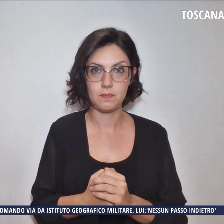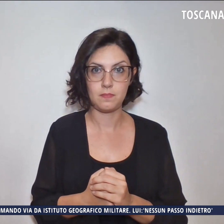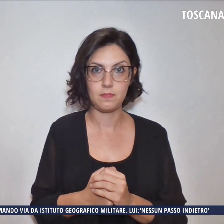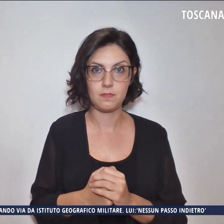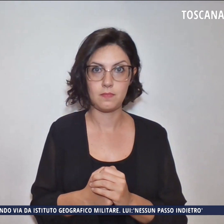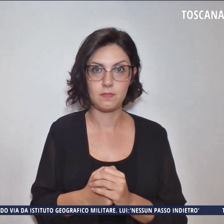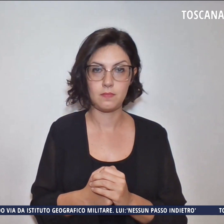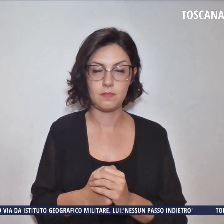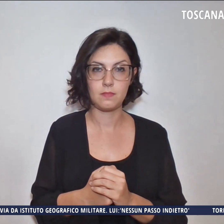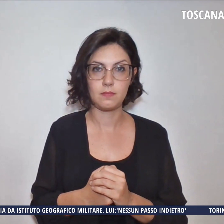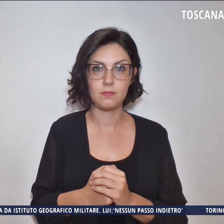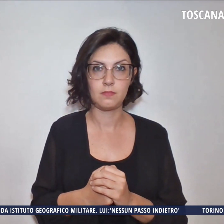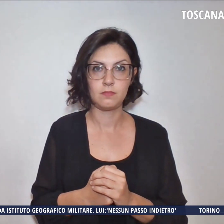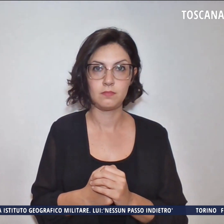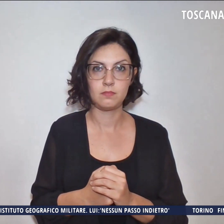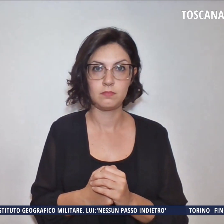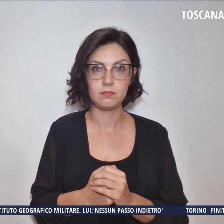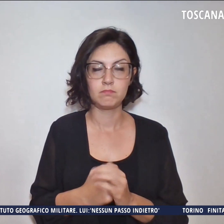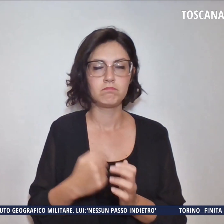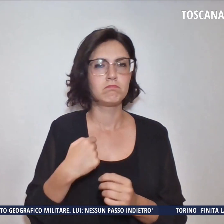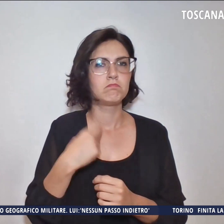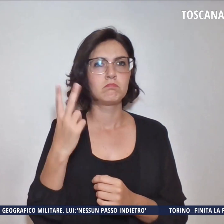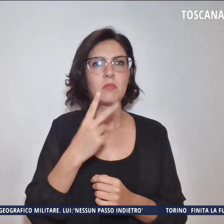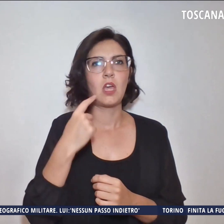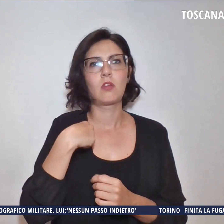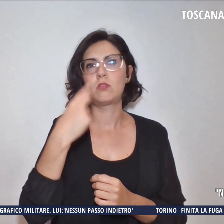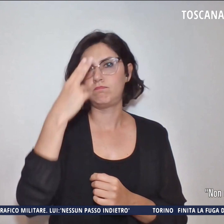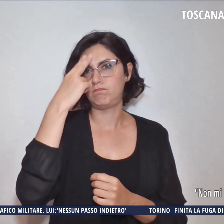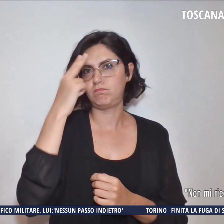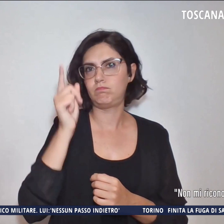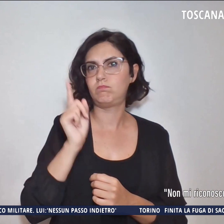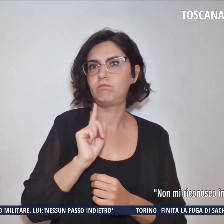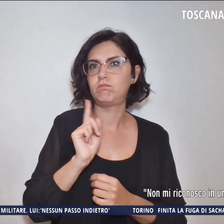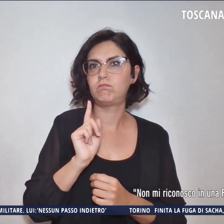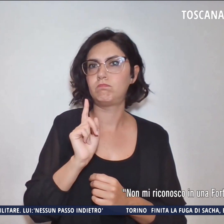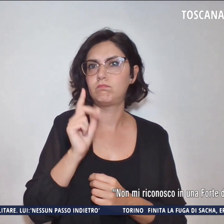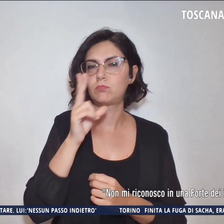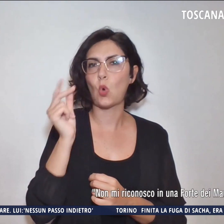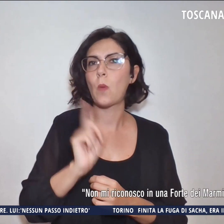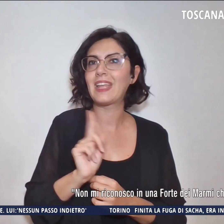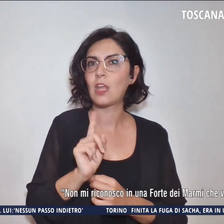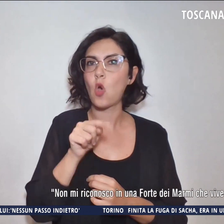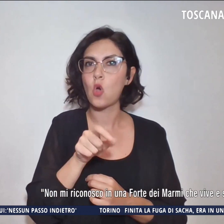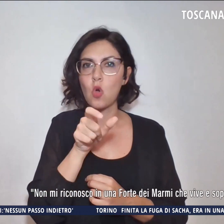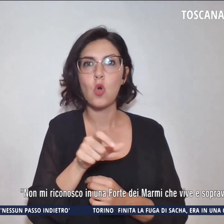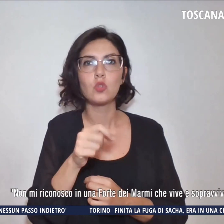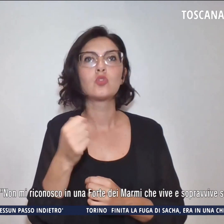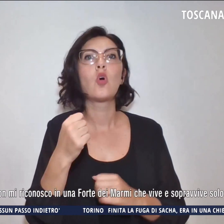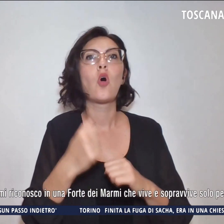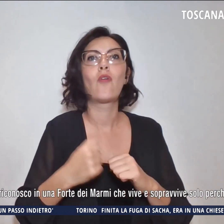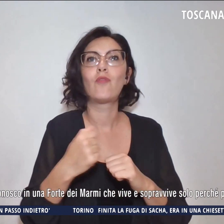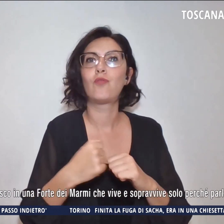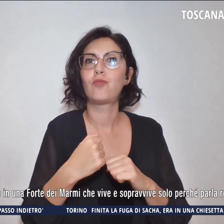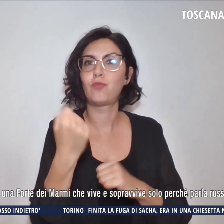non mi riconosco in una forte dei marmi che vive e sopravvive solo perché parla russo questo